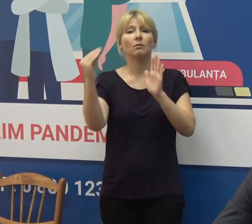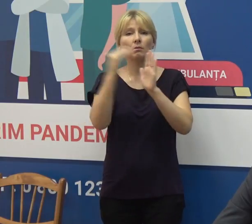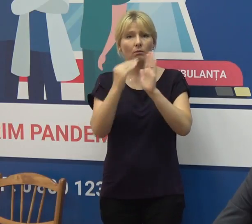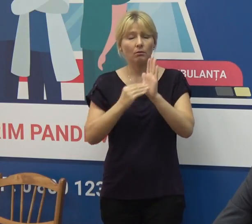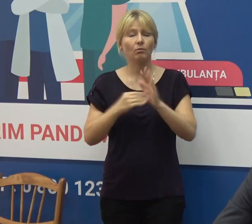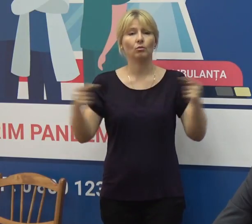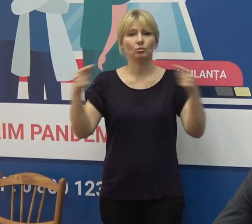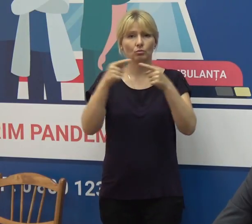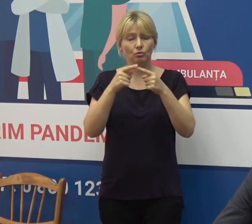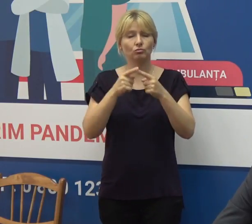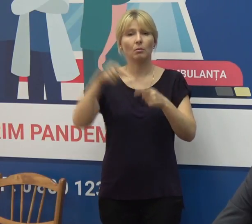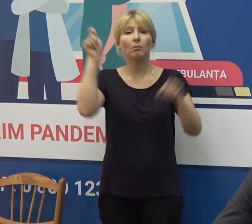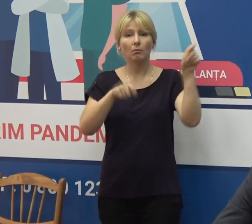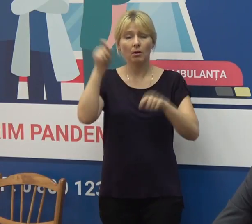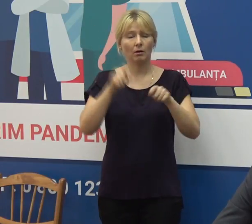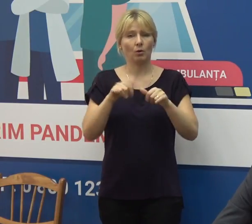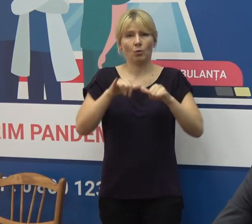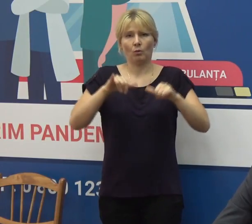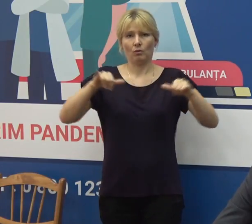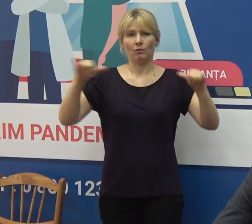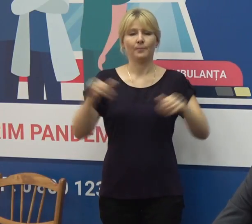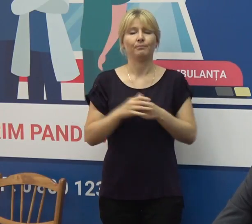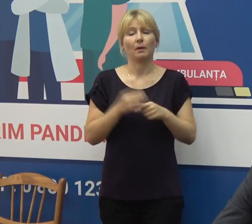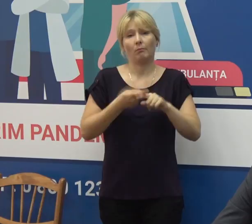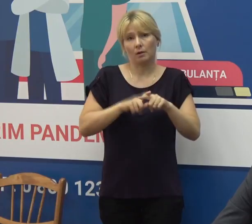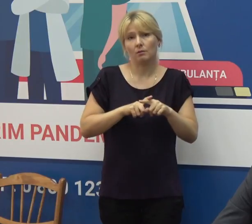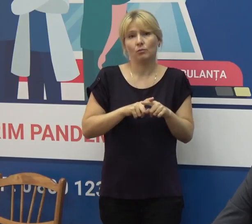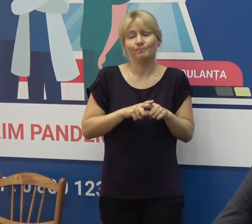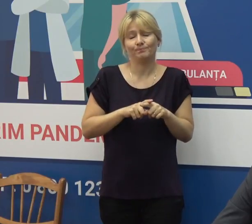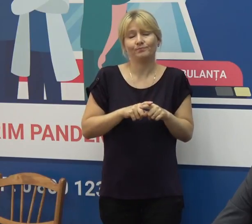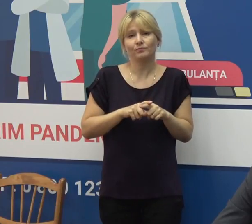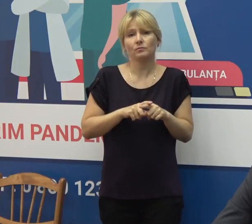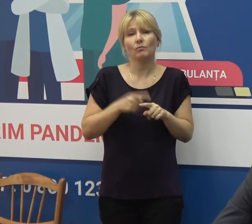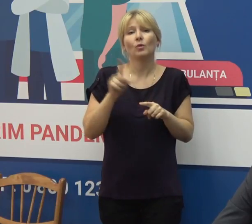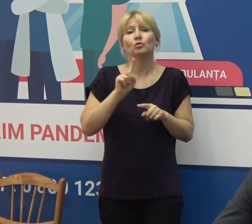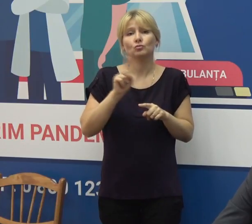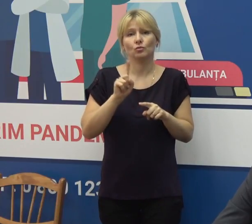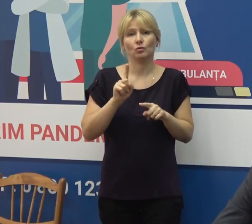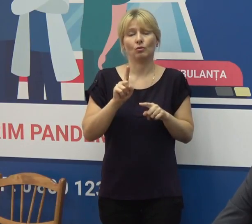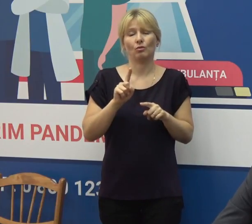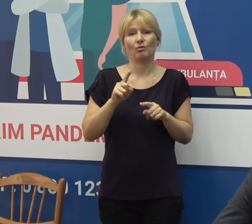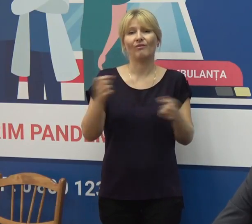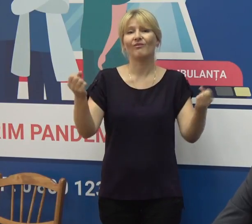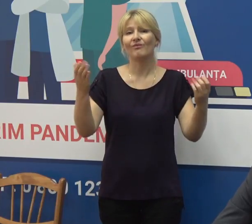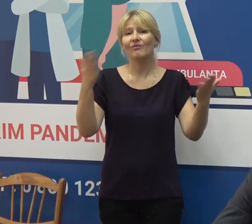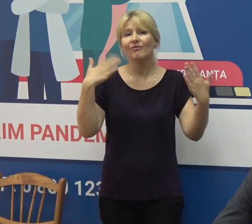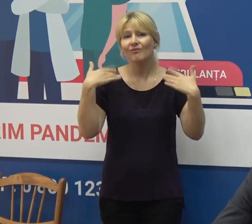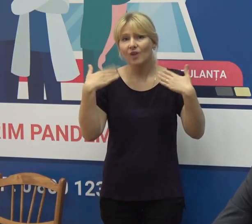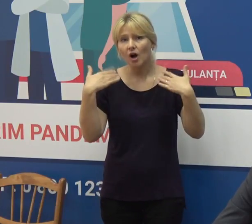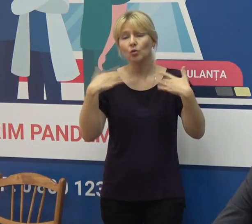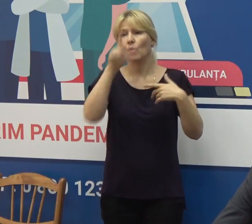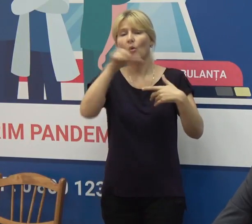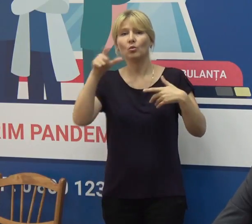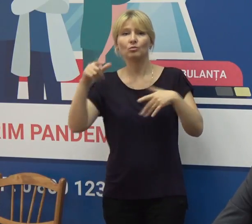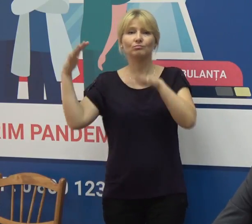import sunt în creștere significativă. Aceasta, desigur, sunt datorate și perioadei de vacanță, când persoanele